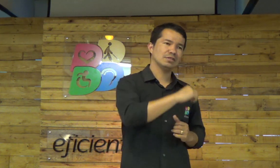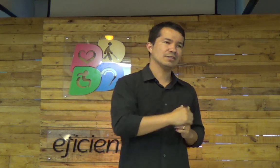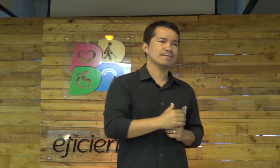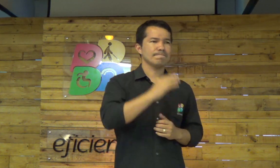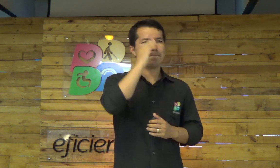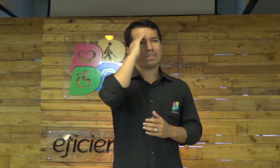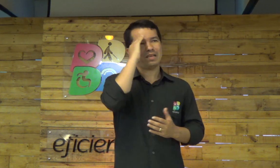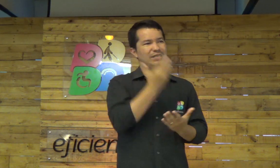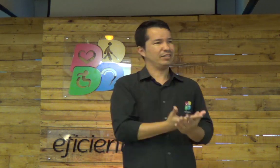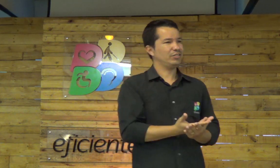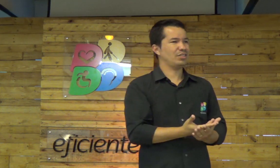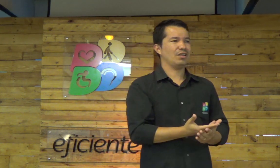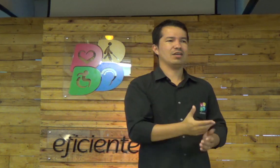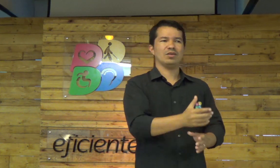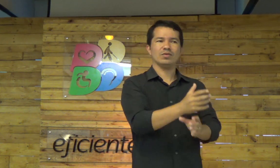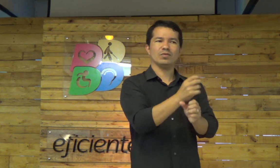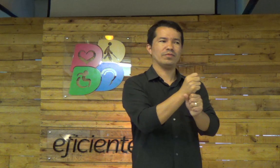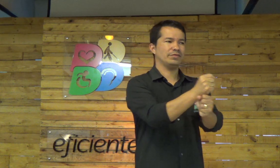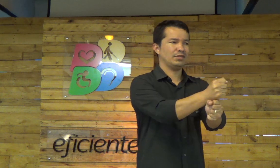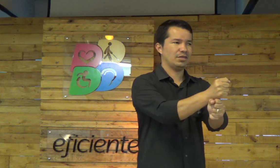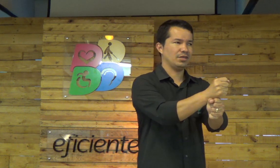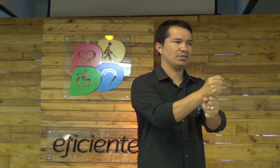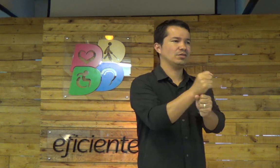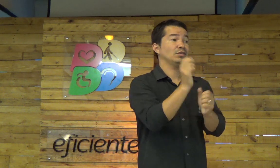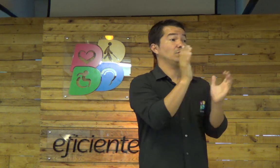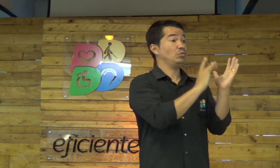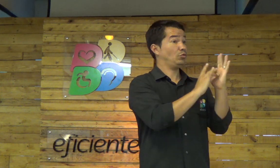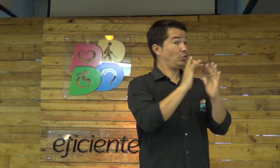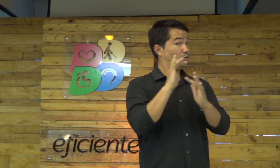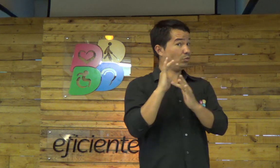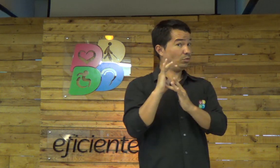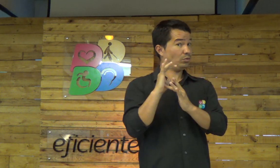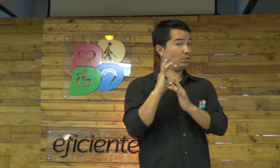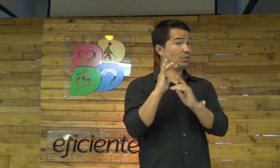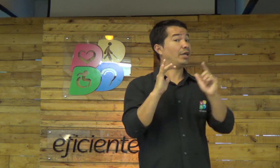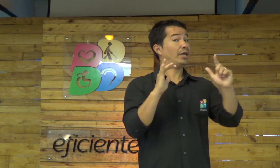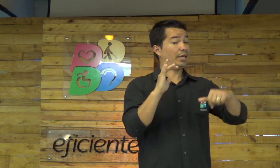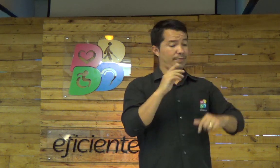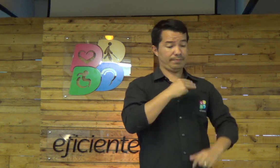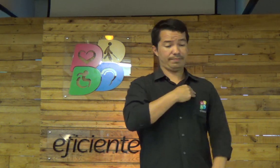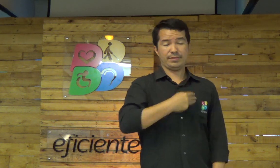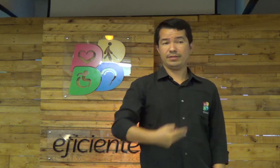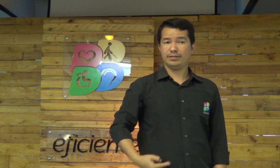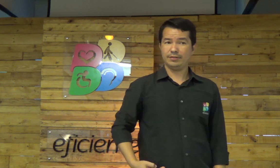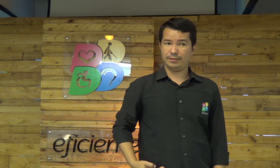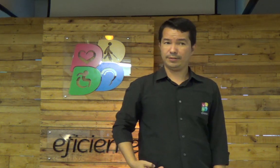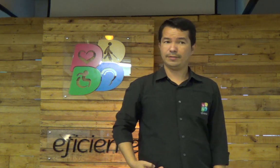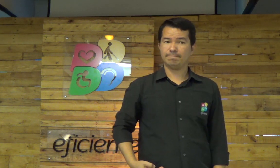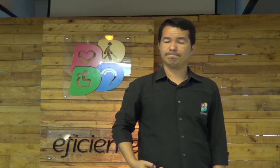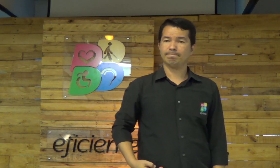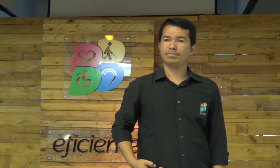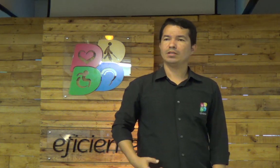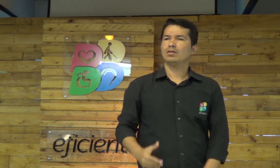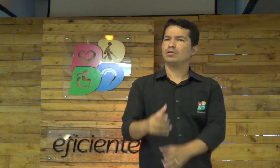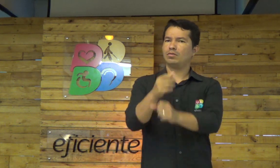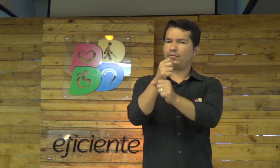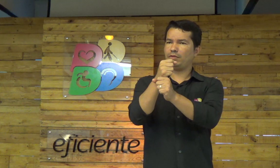eu quero pedir para você, acreditar e a confiar em Jesus, que é o Messias,